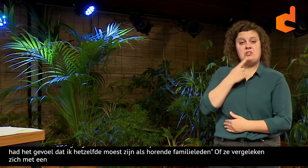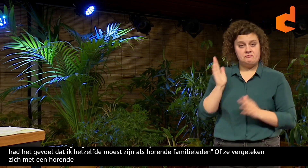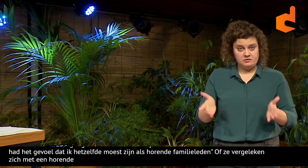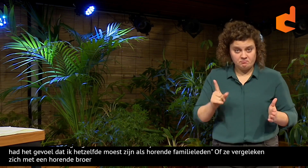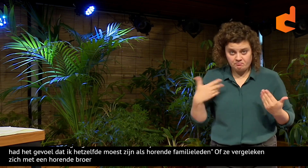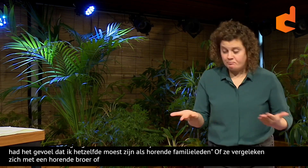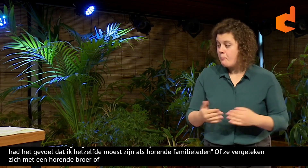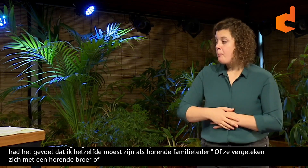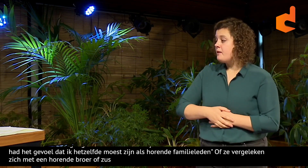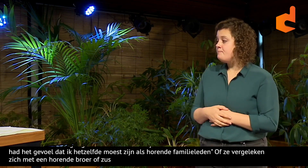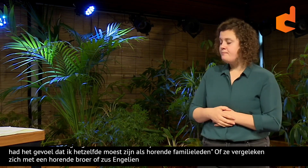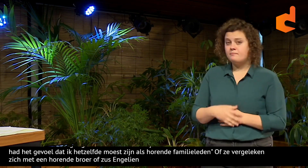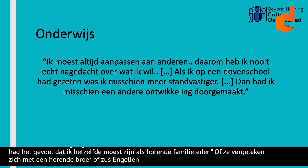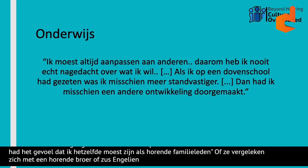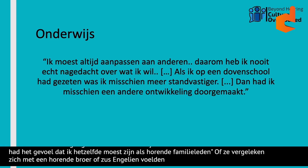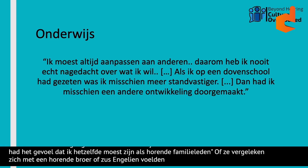Vervolgens wil ik het hebben over het onderwijs.